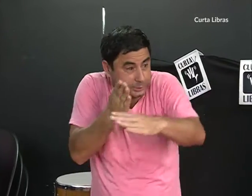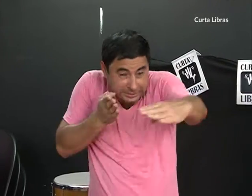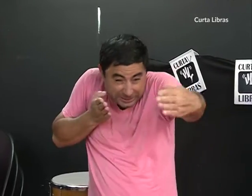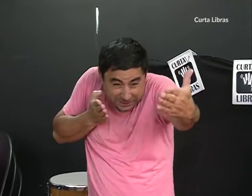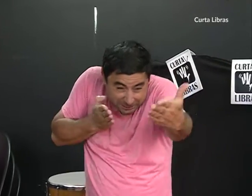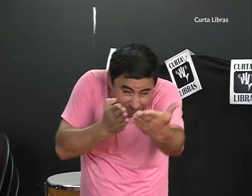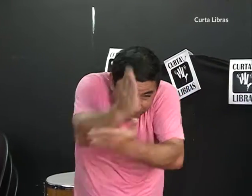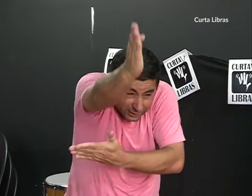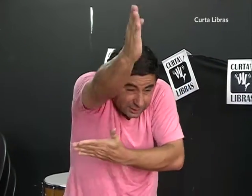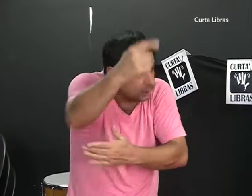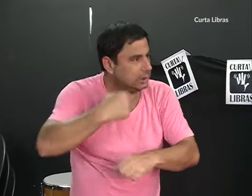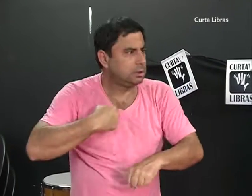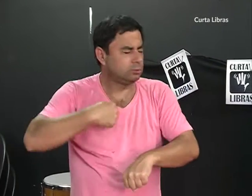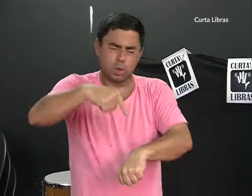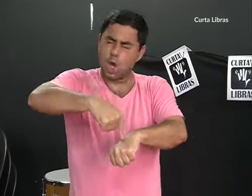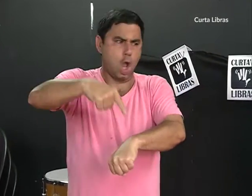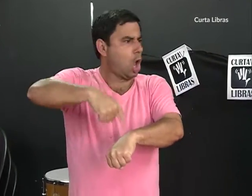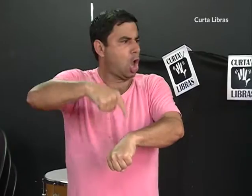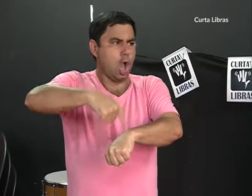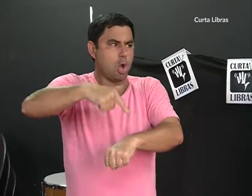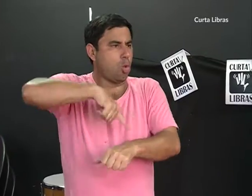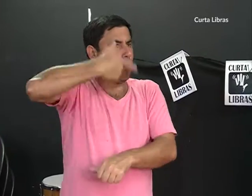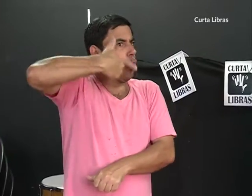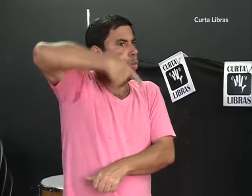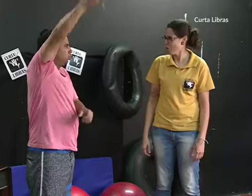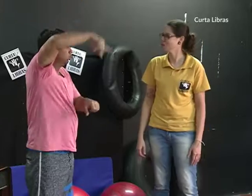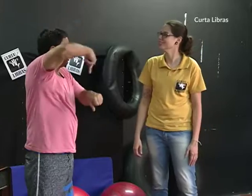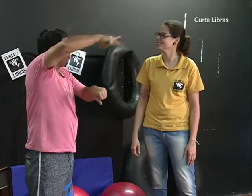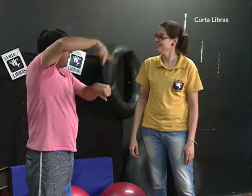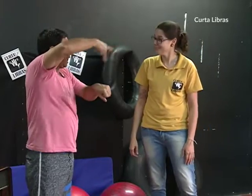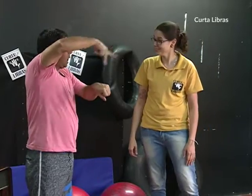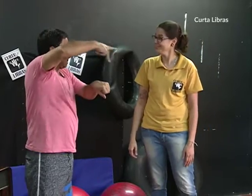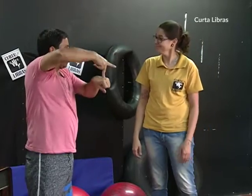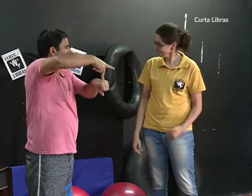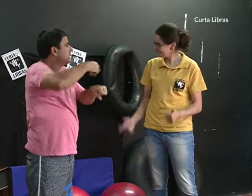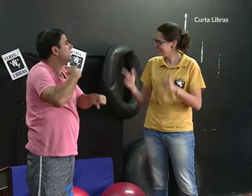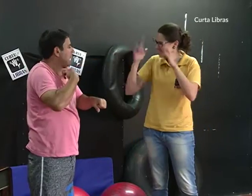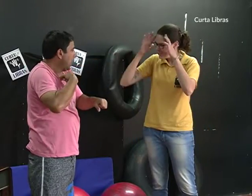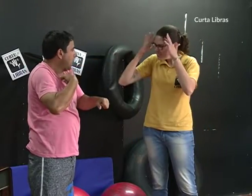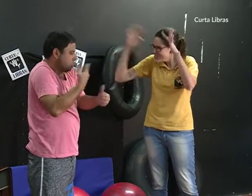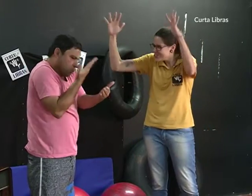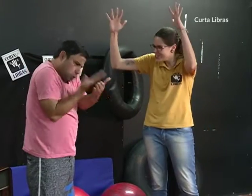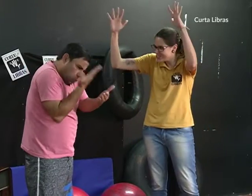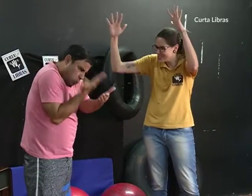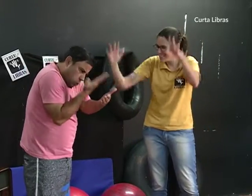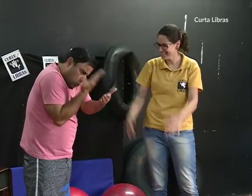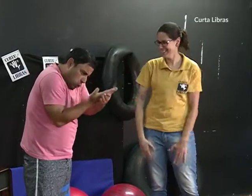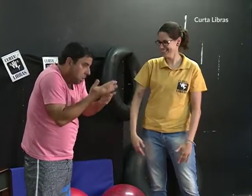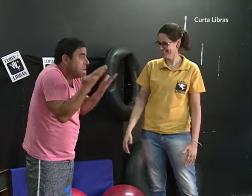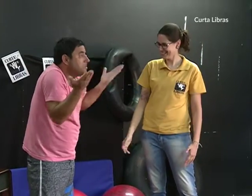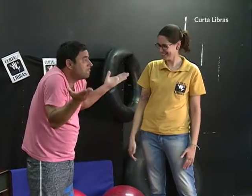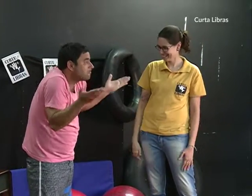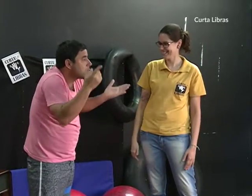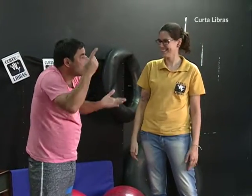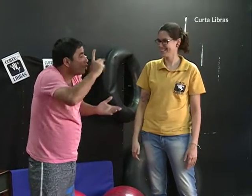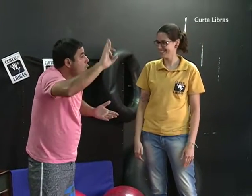Estudar bastante e depois me formar. Quero ir para outro país. Fazer doutorado. A partir do meu